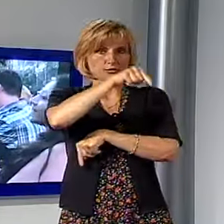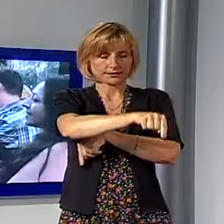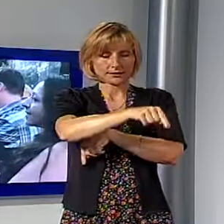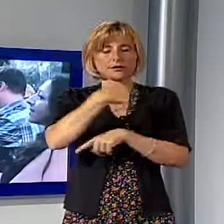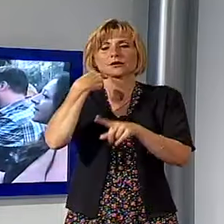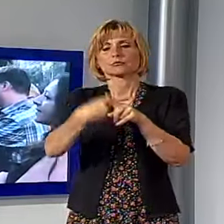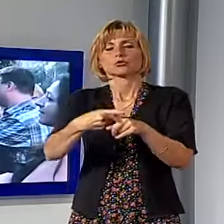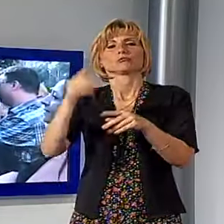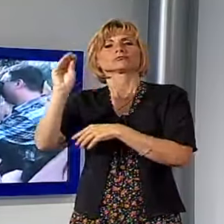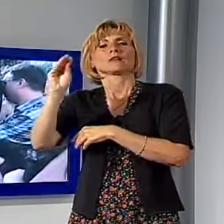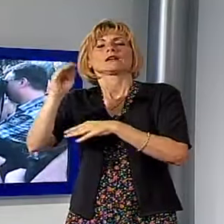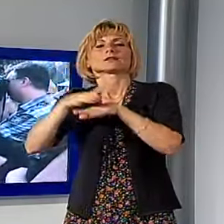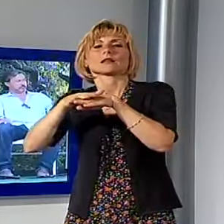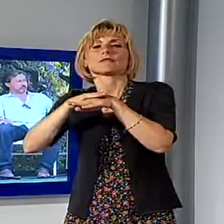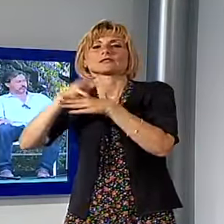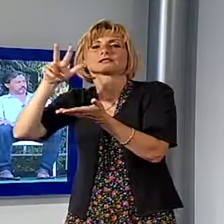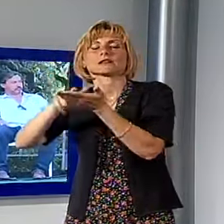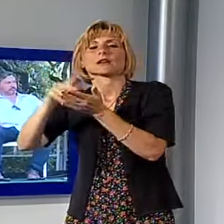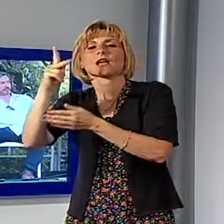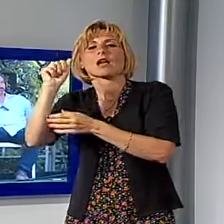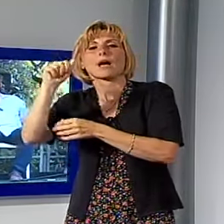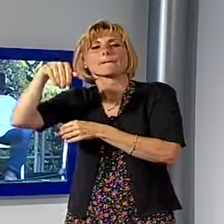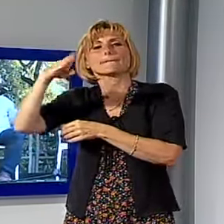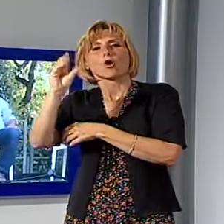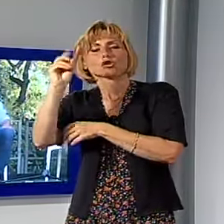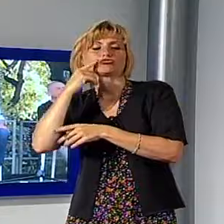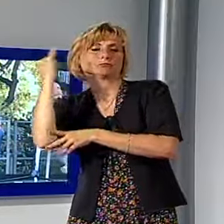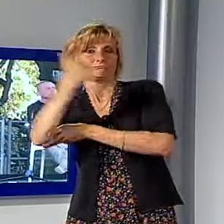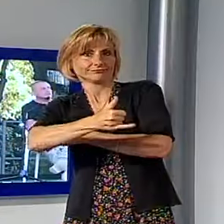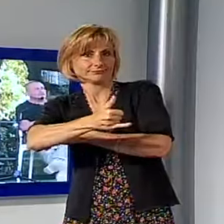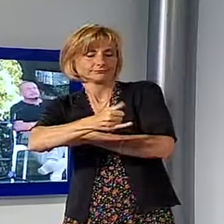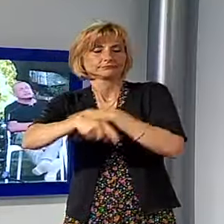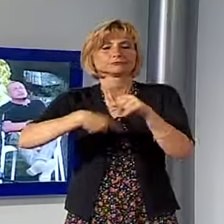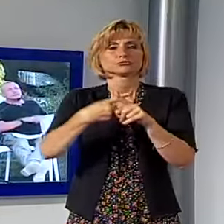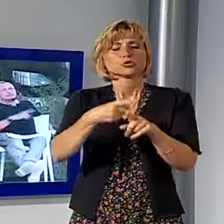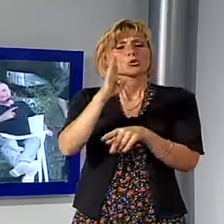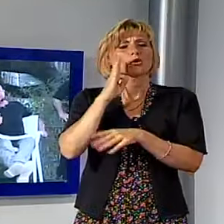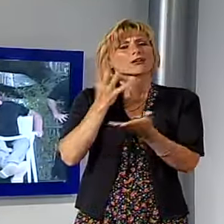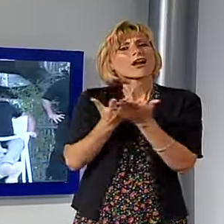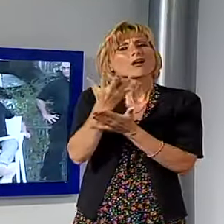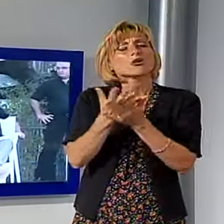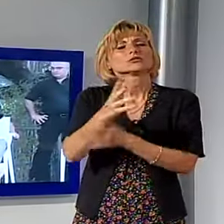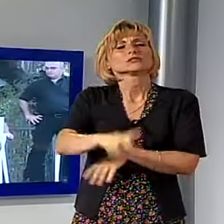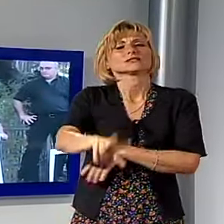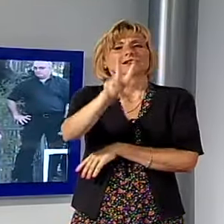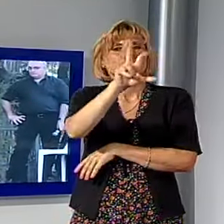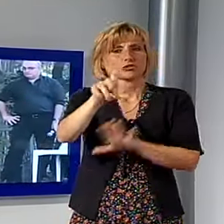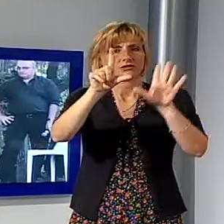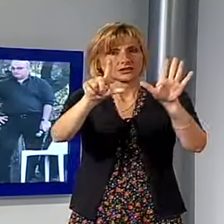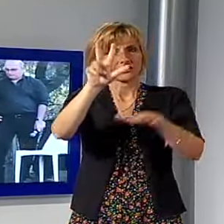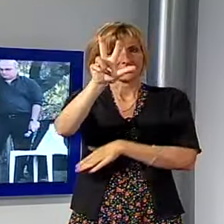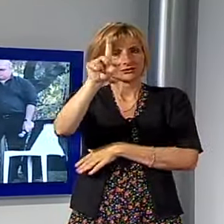servizi cambogiani di eliminarlo. Il libro racconta i 373 giorni di prigionia durante i quali Casper viene